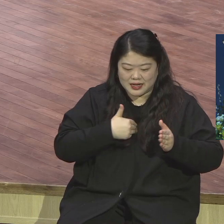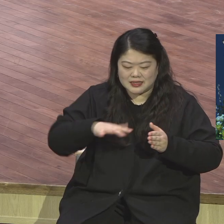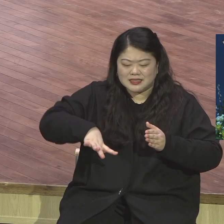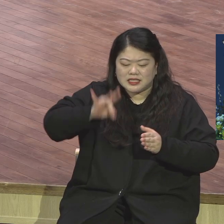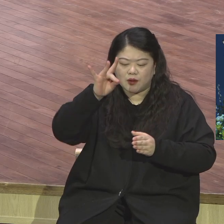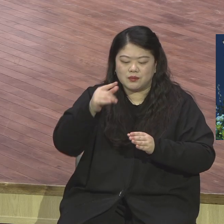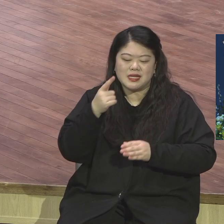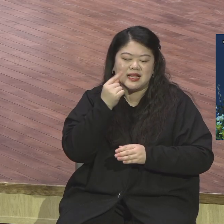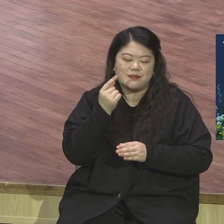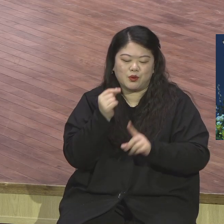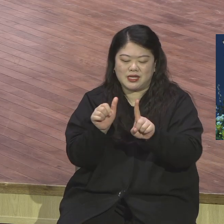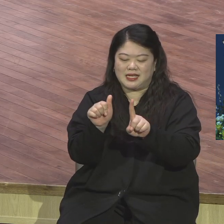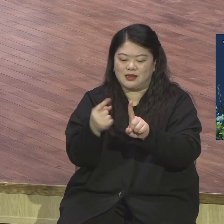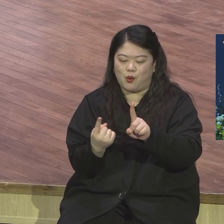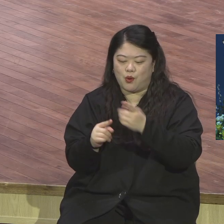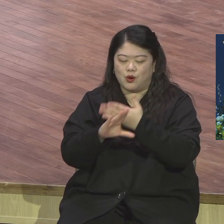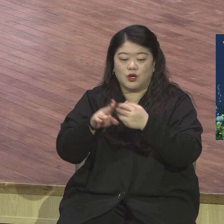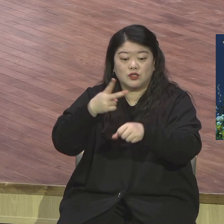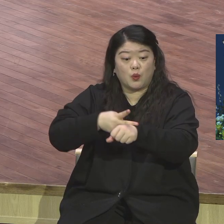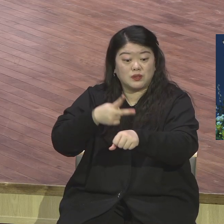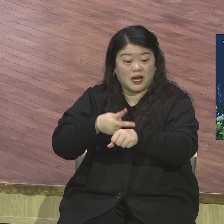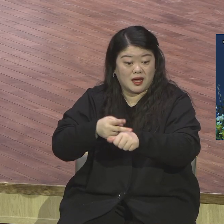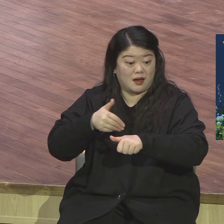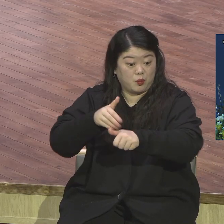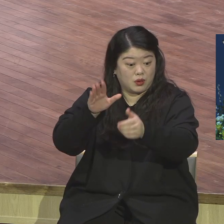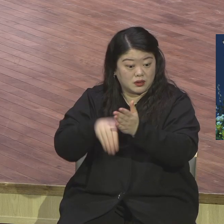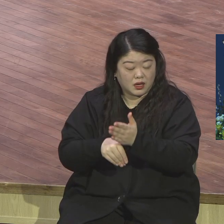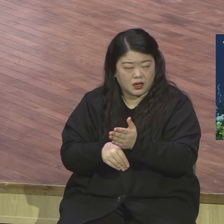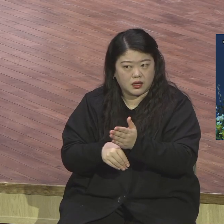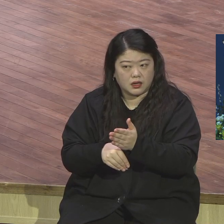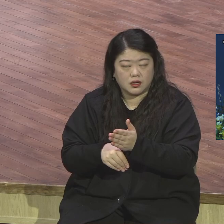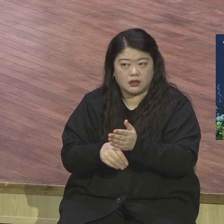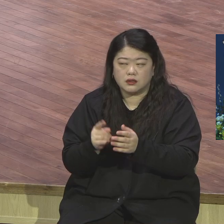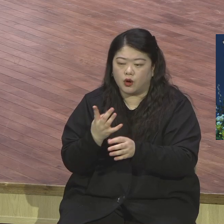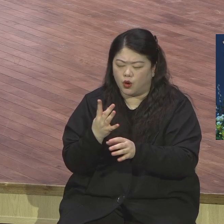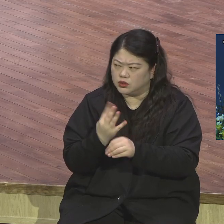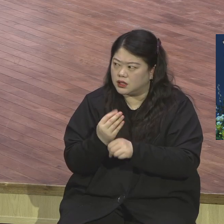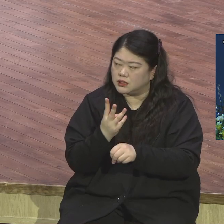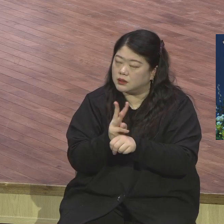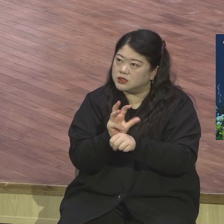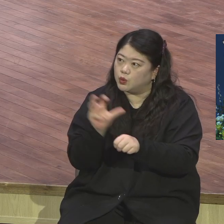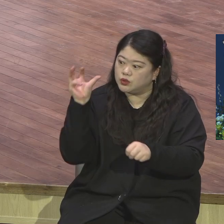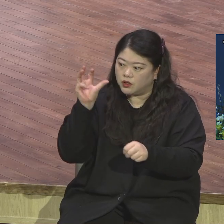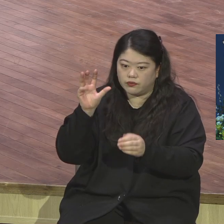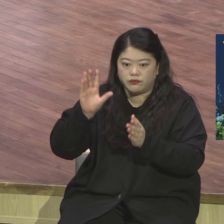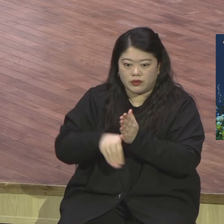그때 돈으로 35년 전이죠 그때 돈으로 만 불